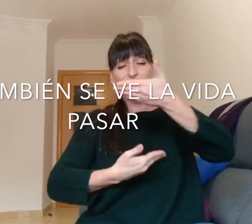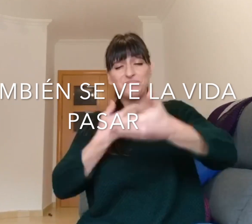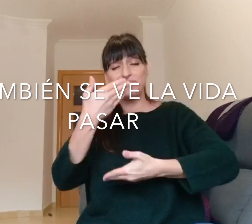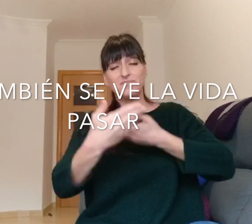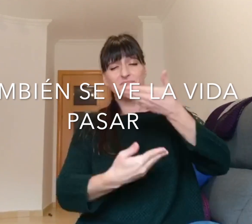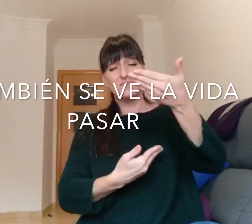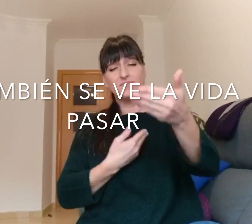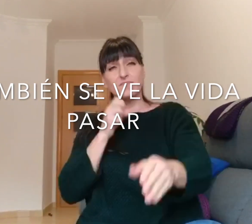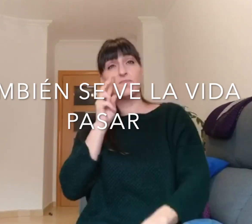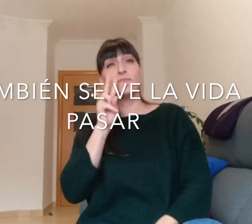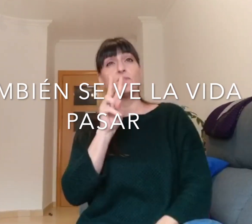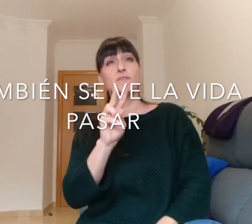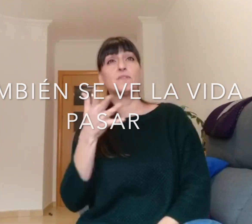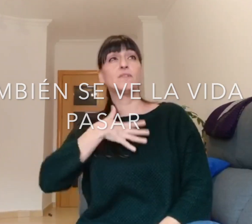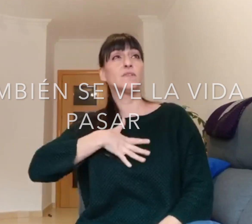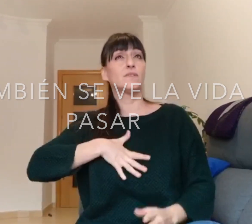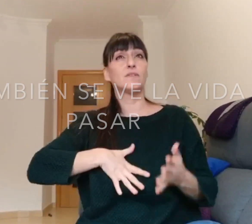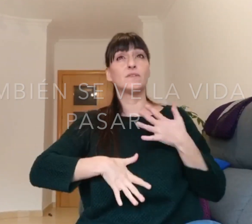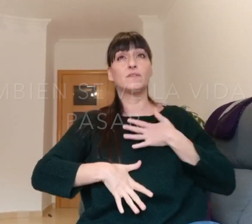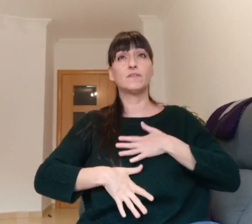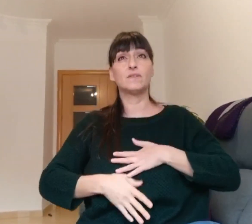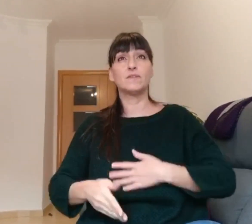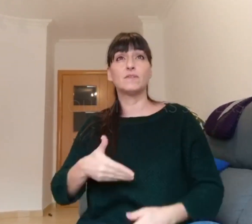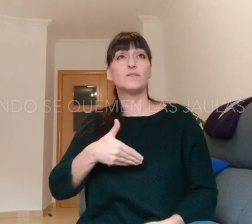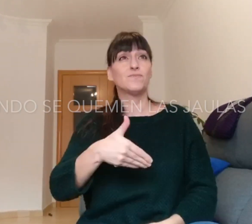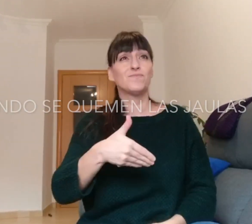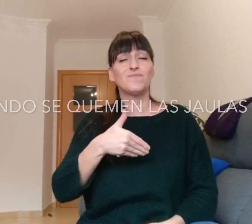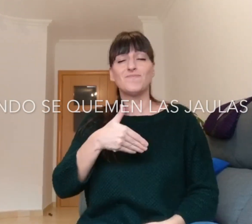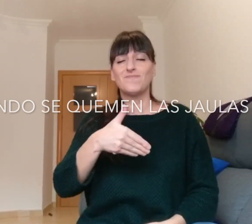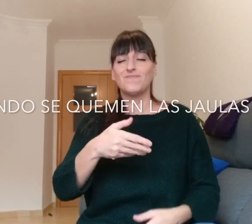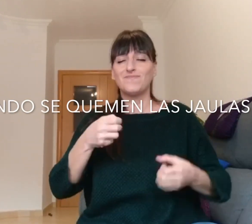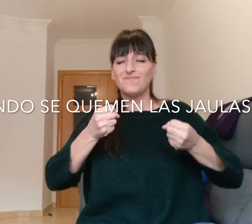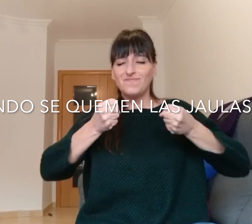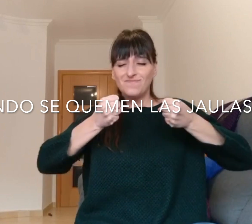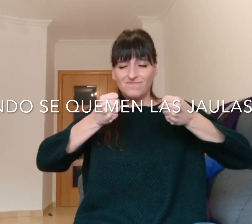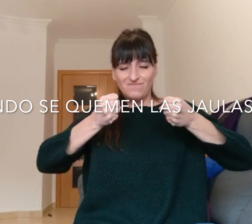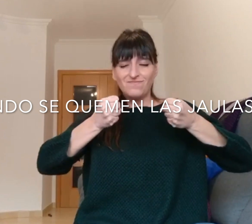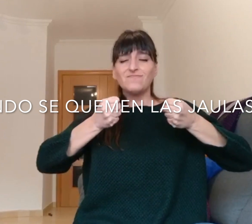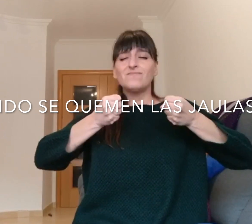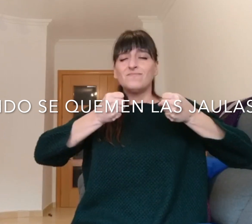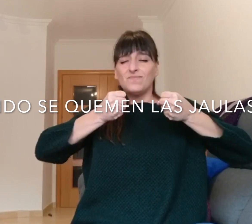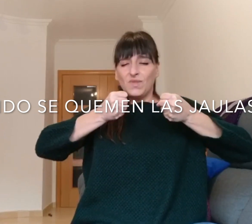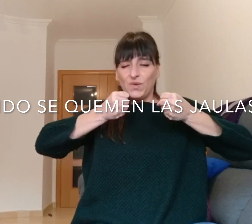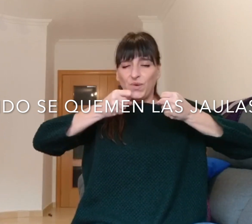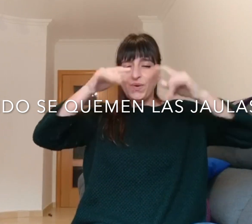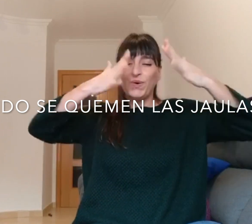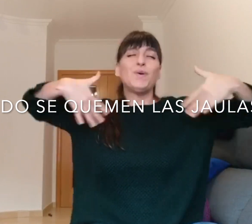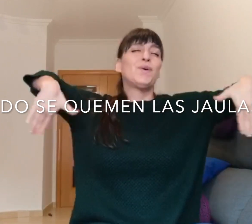la vida pasar Cuando se quemen las jaulas